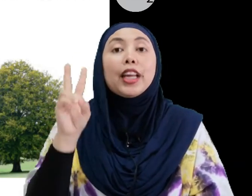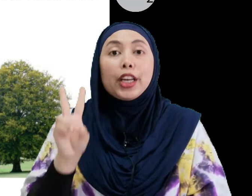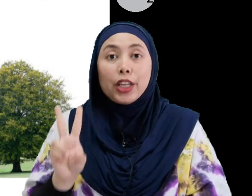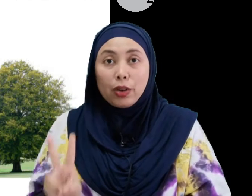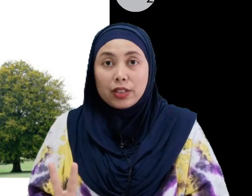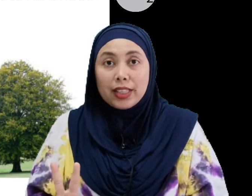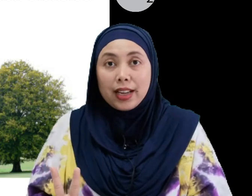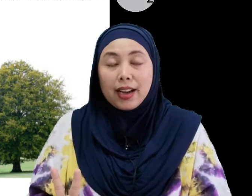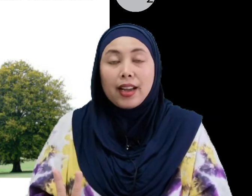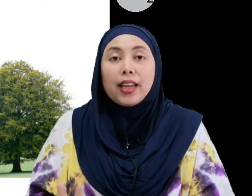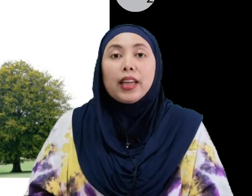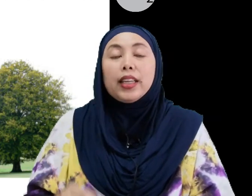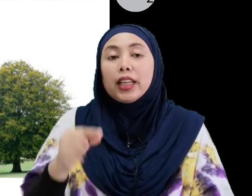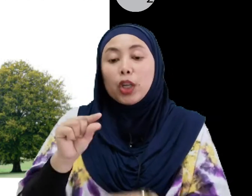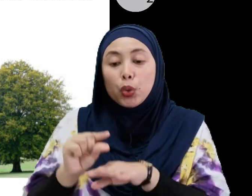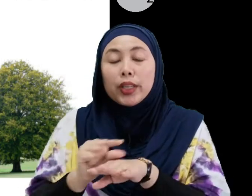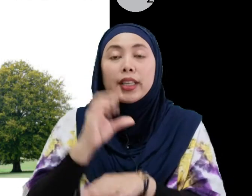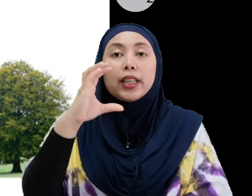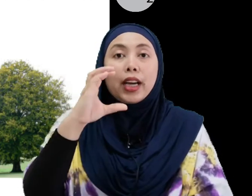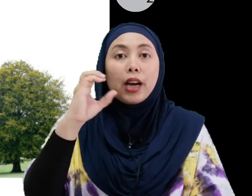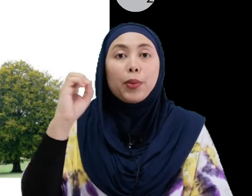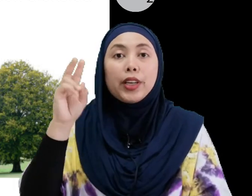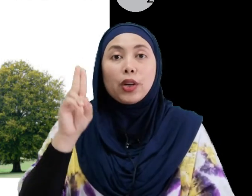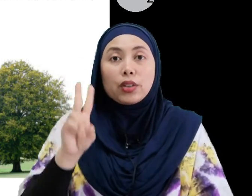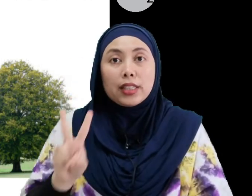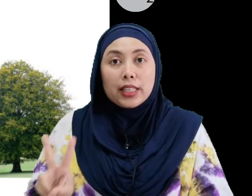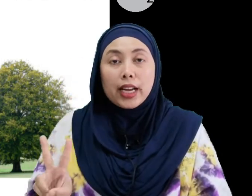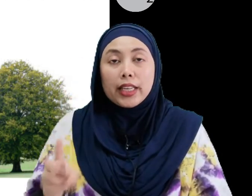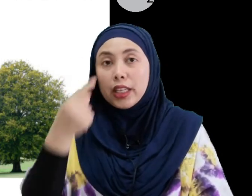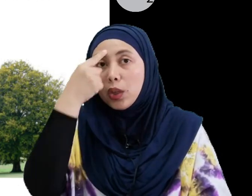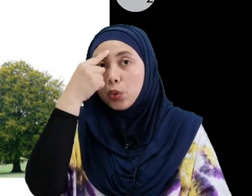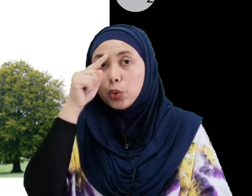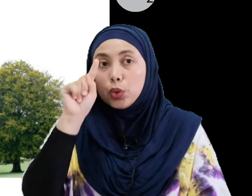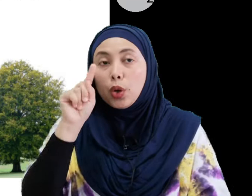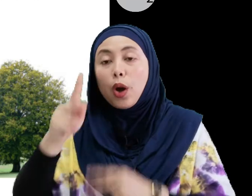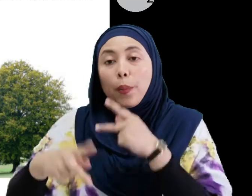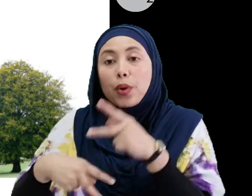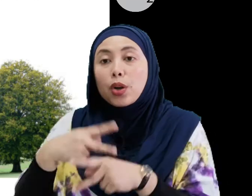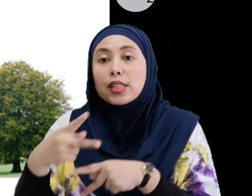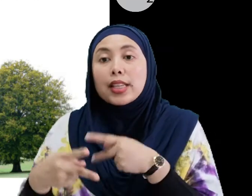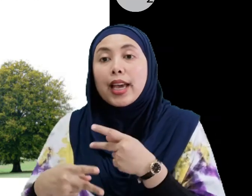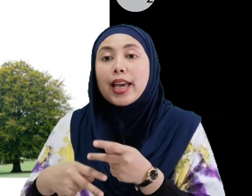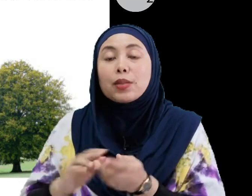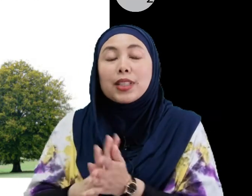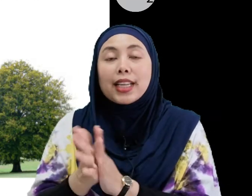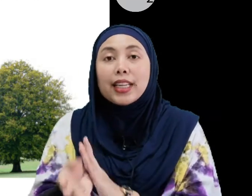dioksida Dia guna Karbon dioksida ni Untuk Proses Menjadi